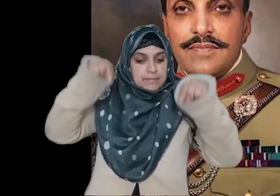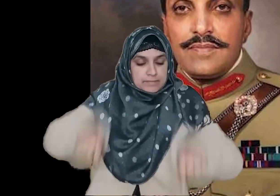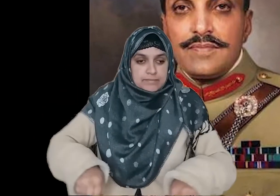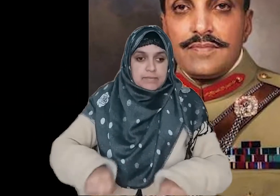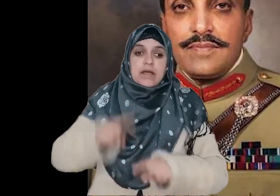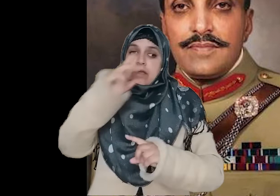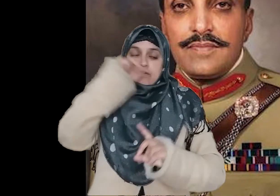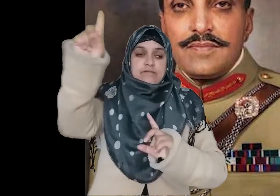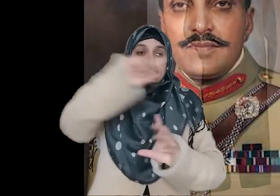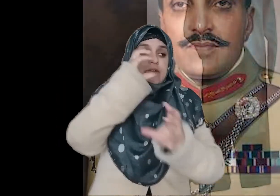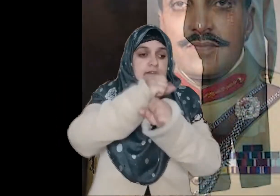ترقی ملے